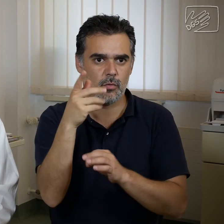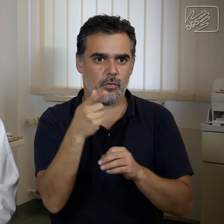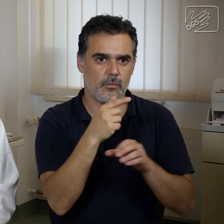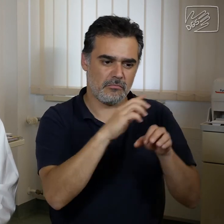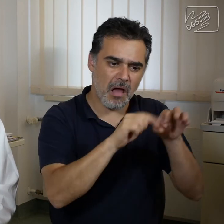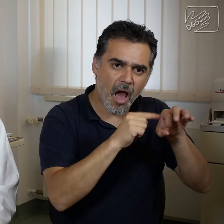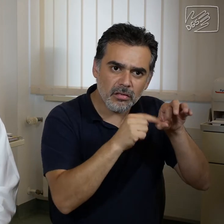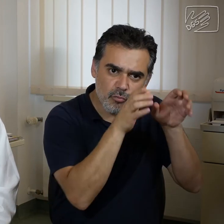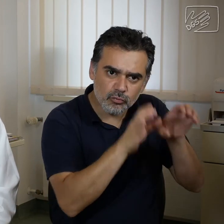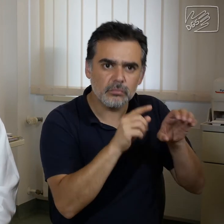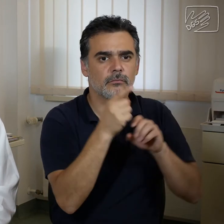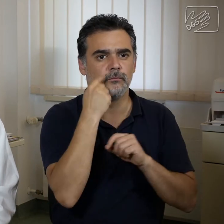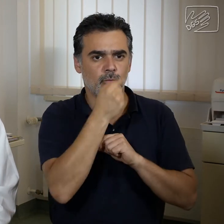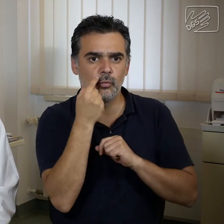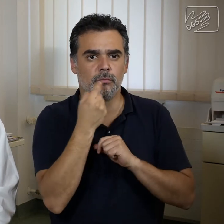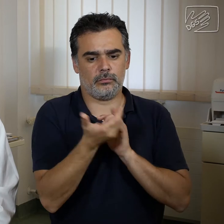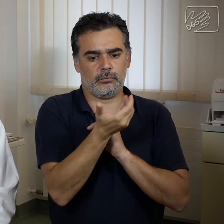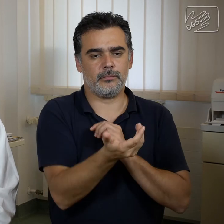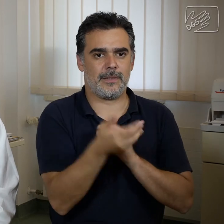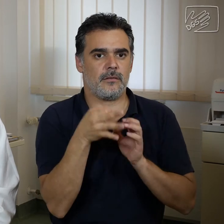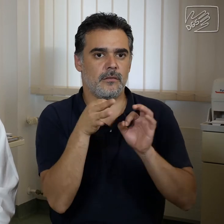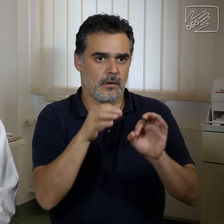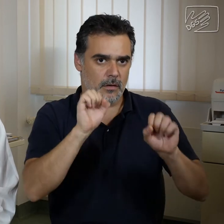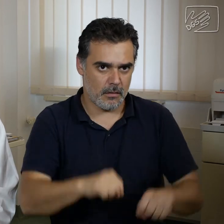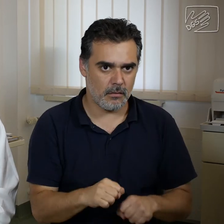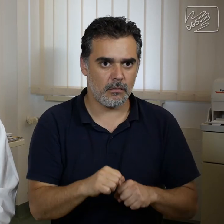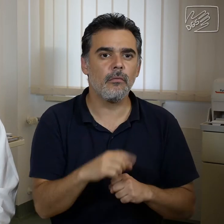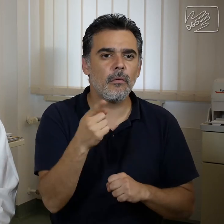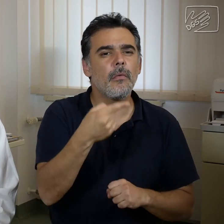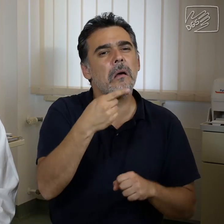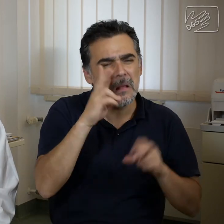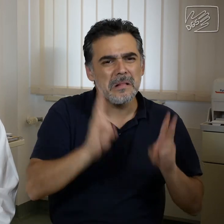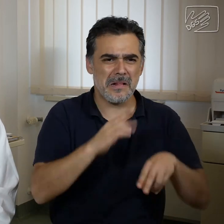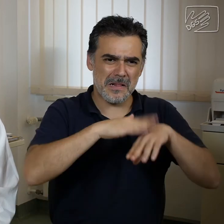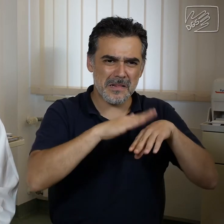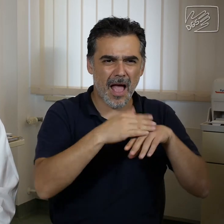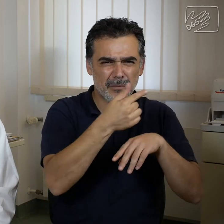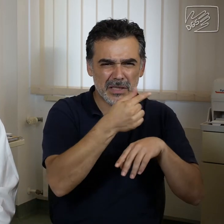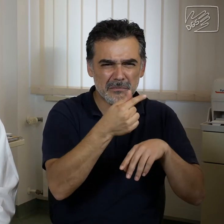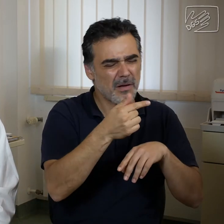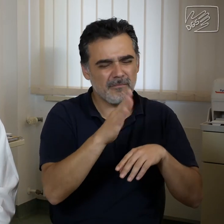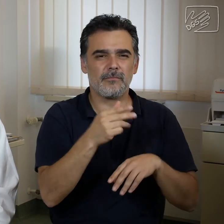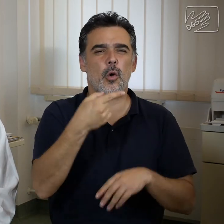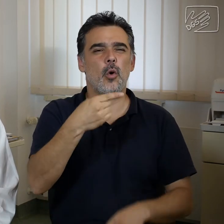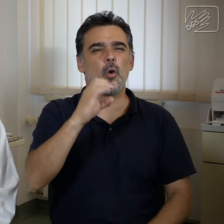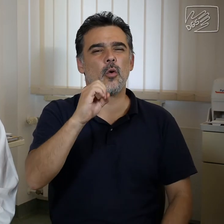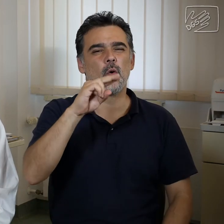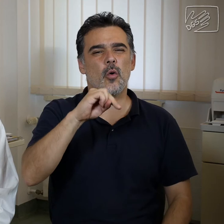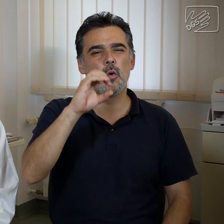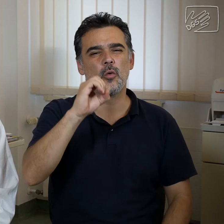Tripper heißt auch Gonorrhoe, aber jeder Arzt wird Tripper auch verstehen. Beides sind gut behandelbare Infektionserkrankungen,